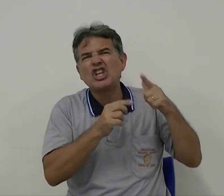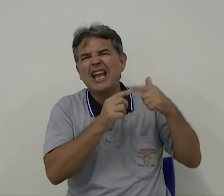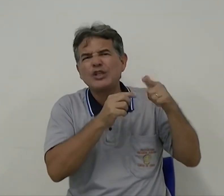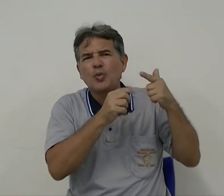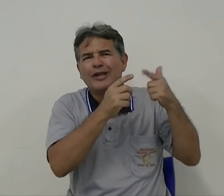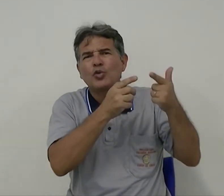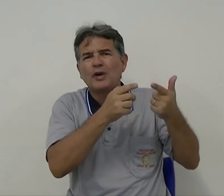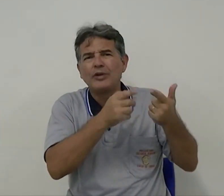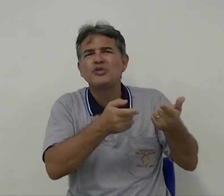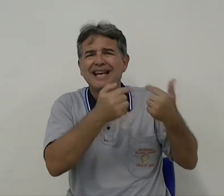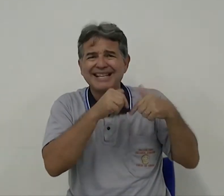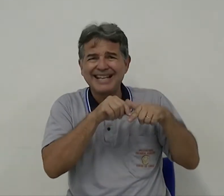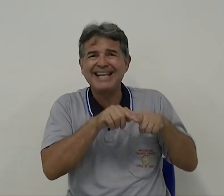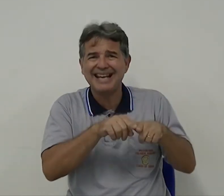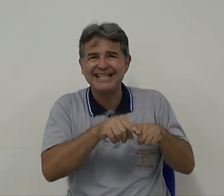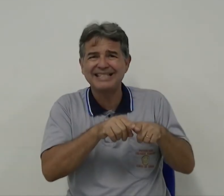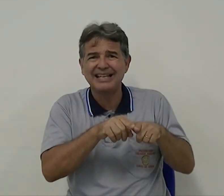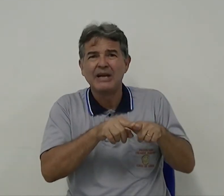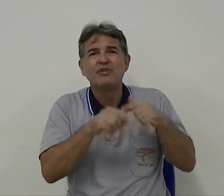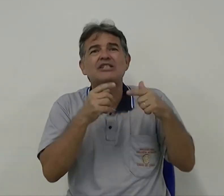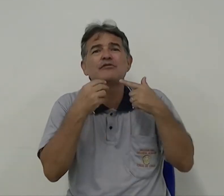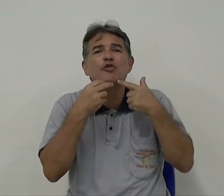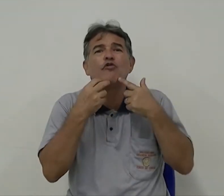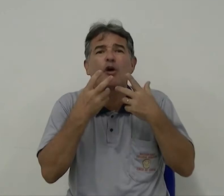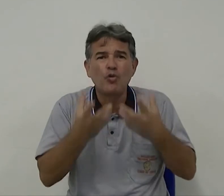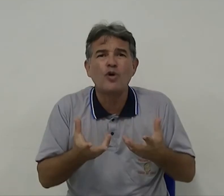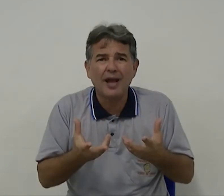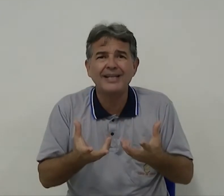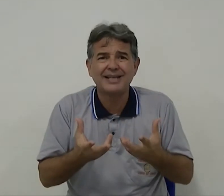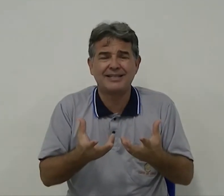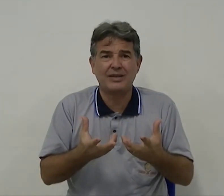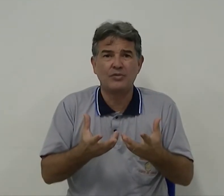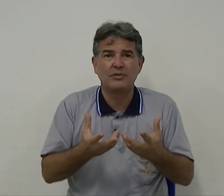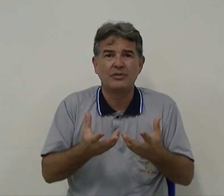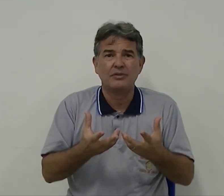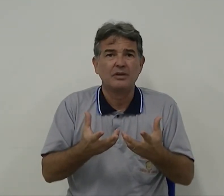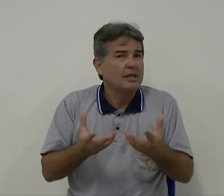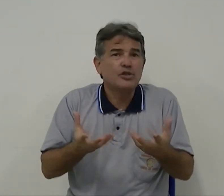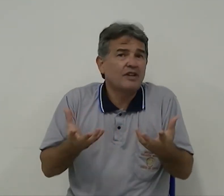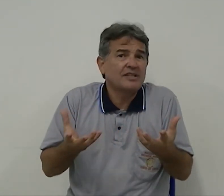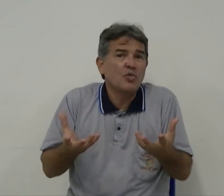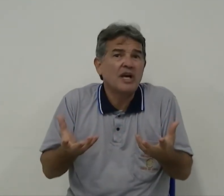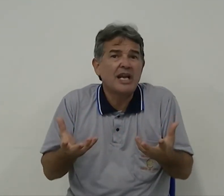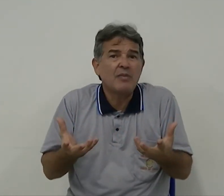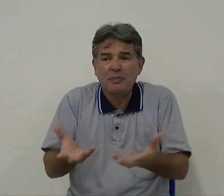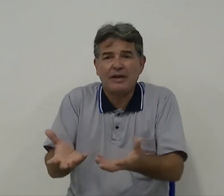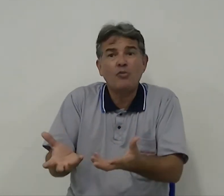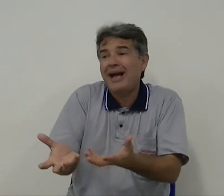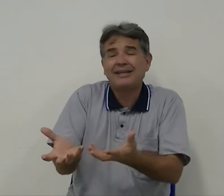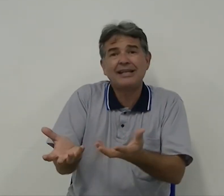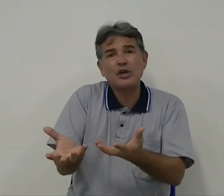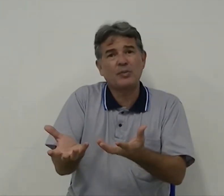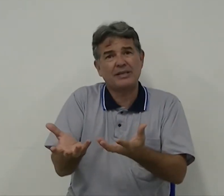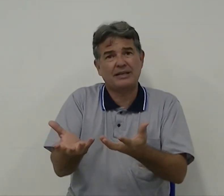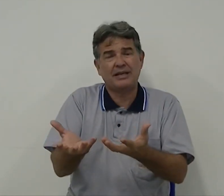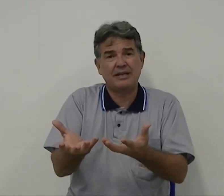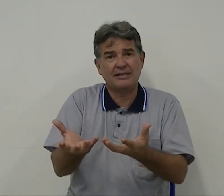3, 4 anos que essa criança desenvolva alguma oralização. Isso vai ser um crime, um martírio para essa criança.